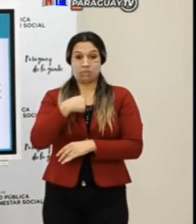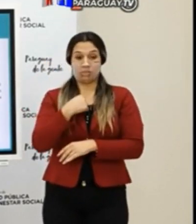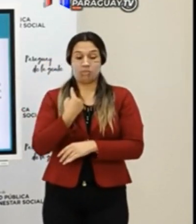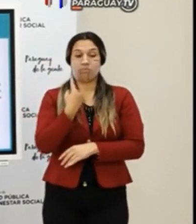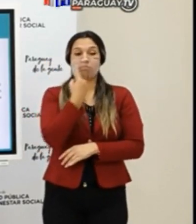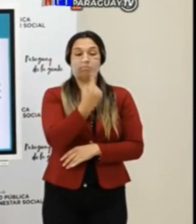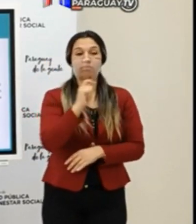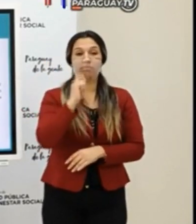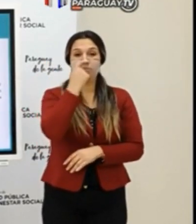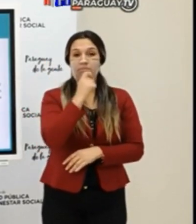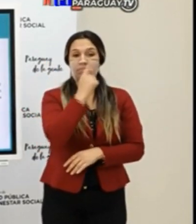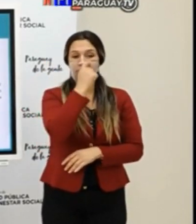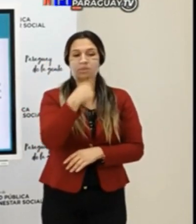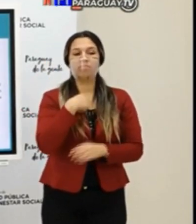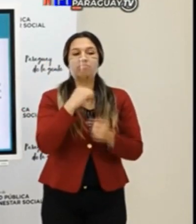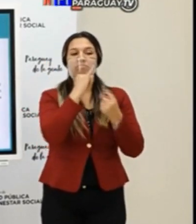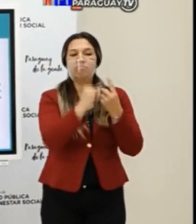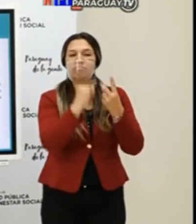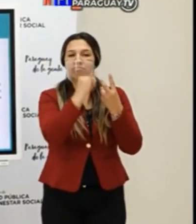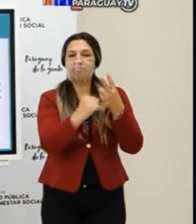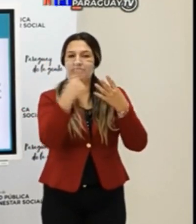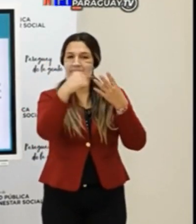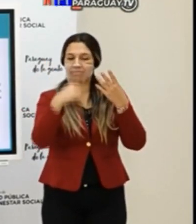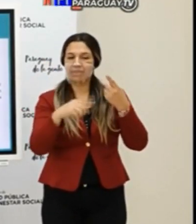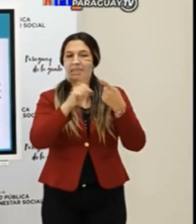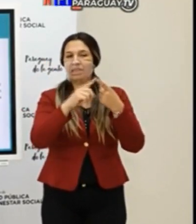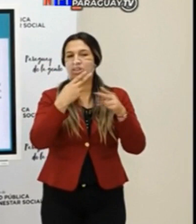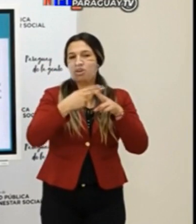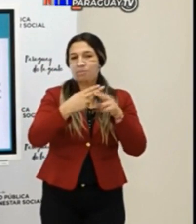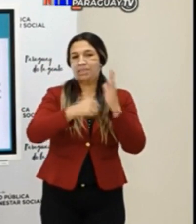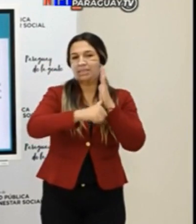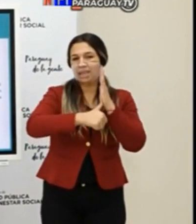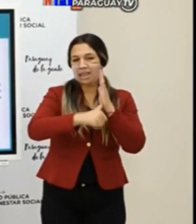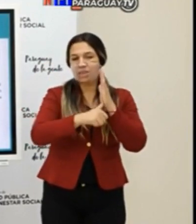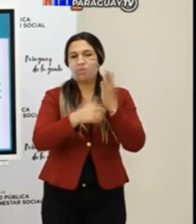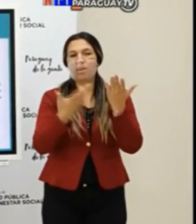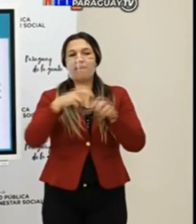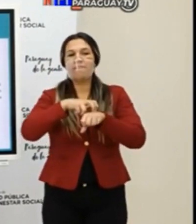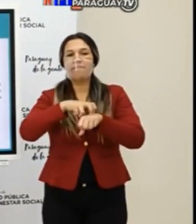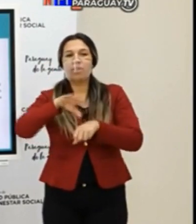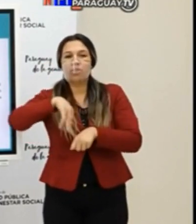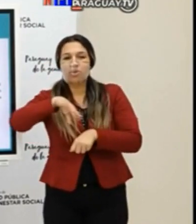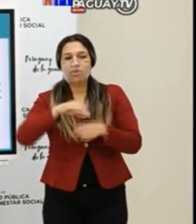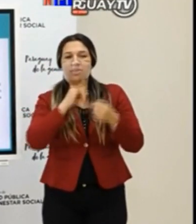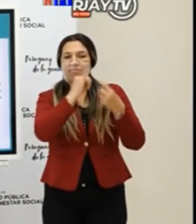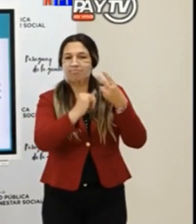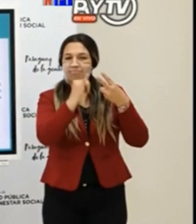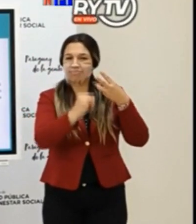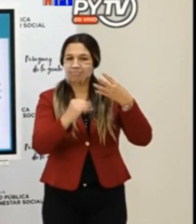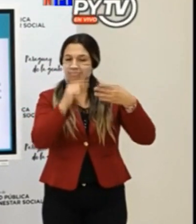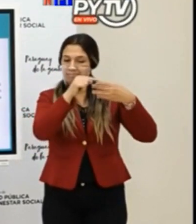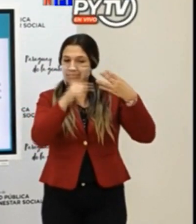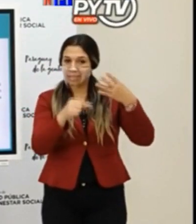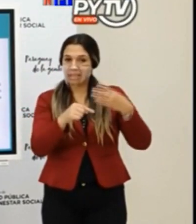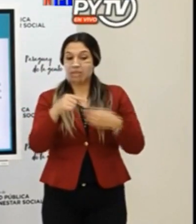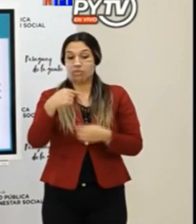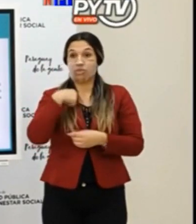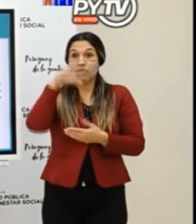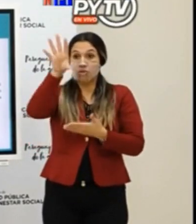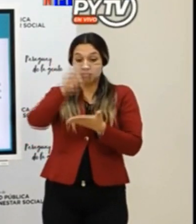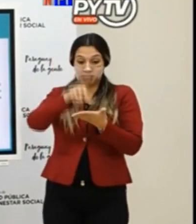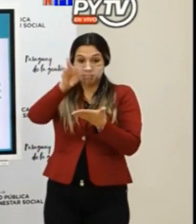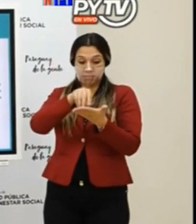test, uno da unos datos, aparte de los datos personales, el número de cédula, dice dónde vive. Y a partir de ahí, nosotros construimos,